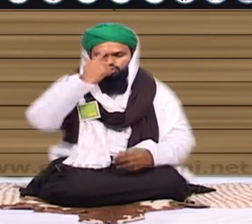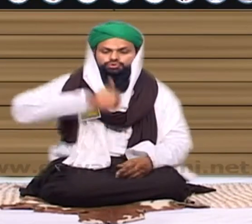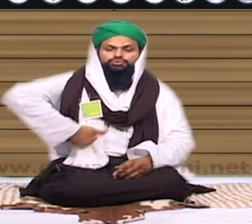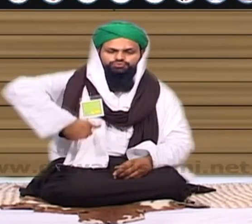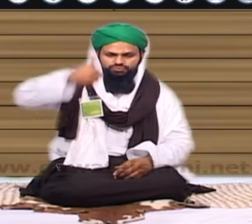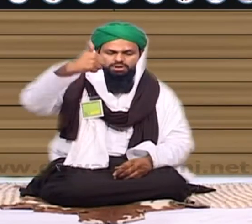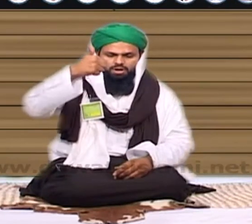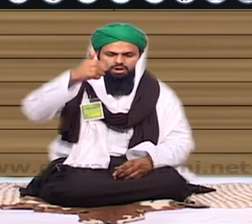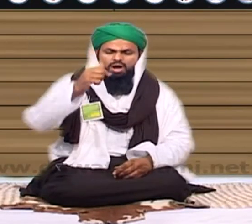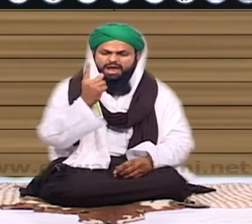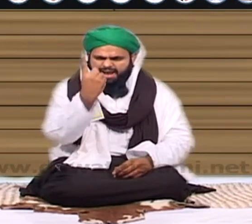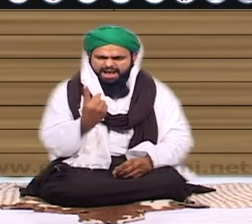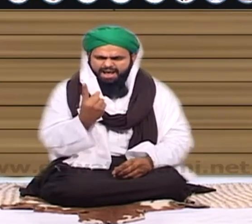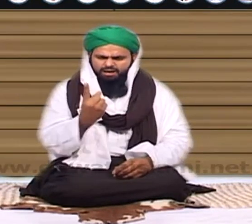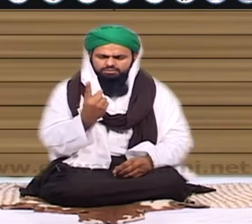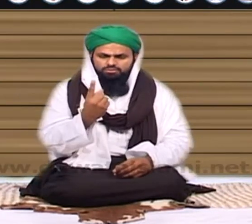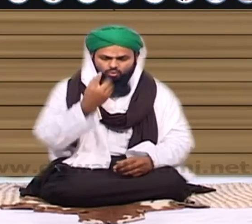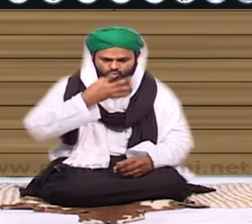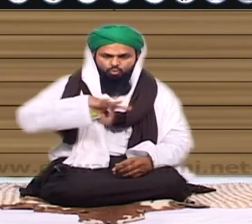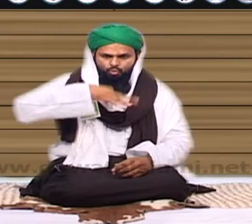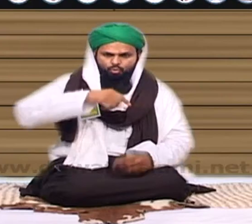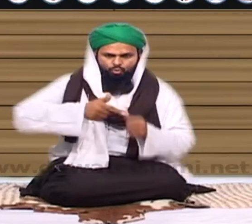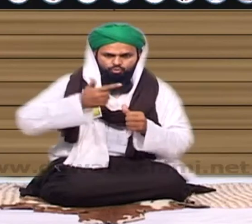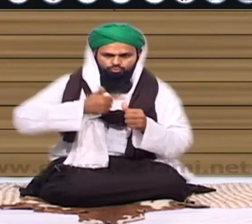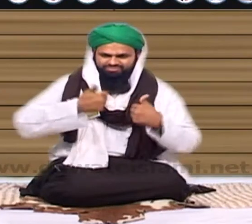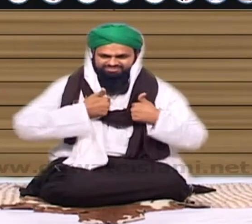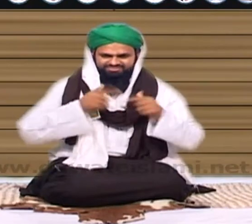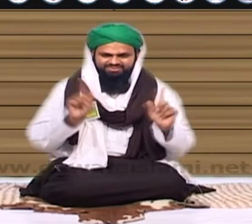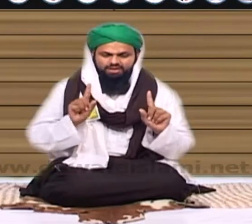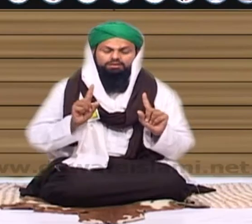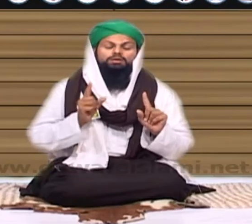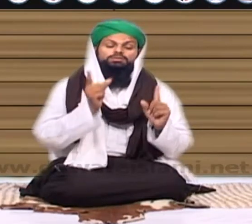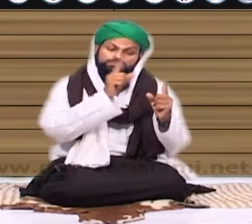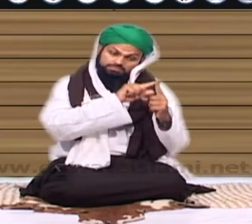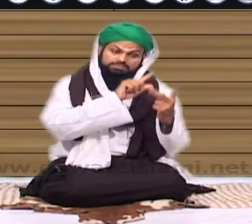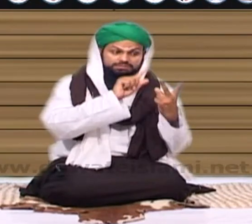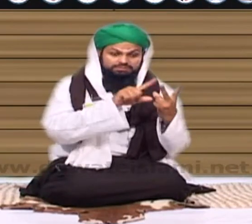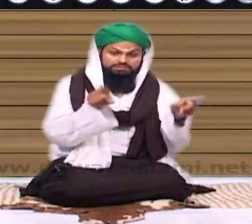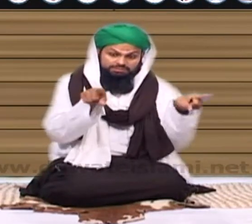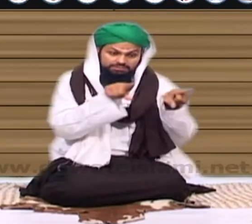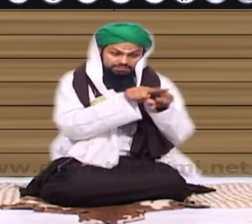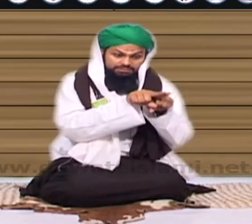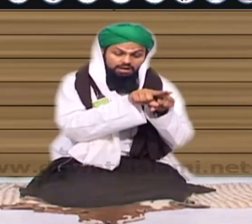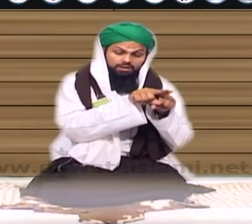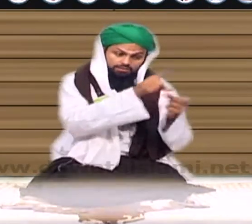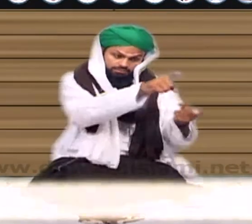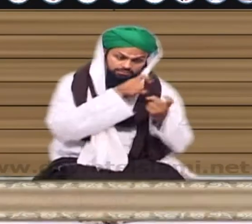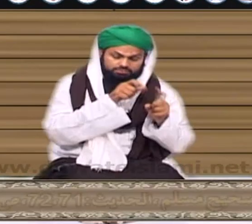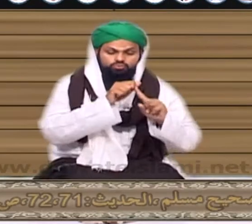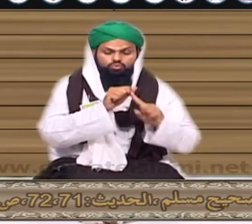آپ نہ صرف خود آئیں بلکہ دوسروں کو بھی لائے گئے حدیث پاک میں ہے کہ تم میں سے وہ شخص مومن